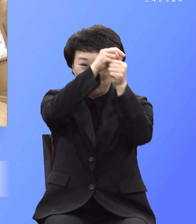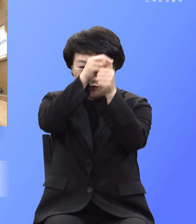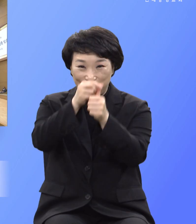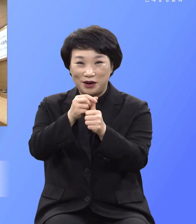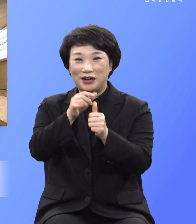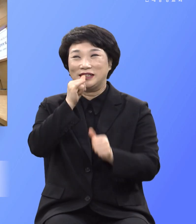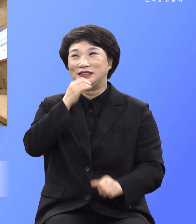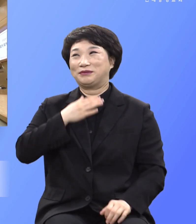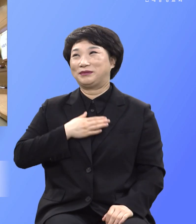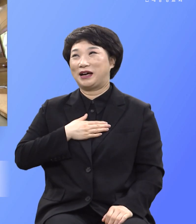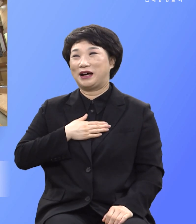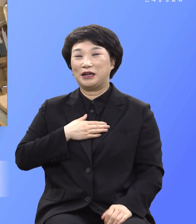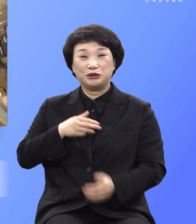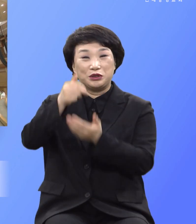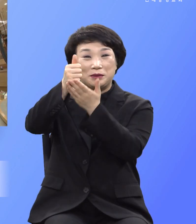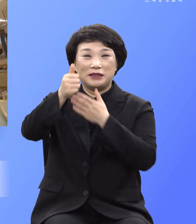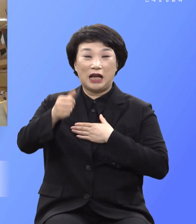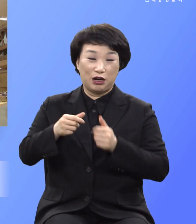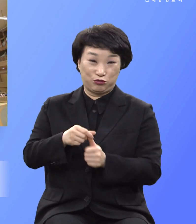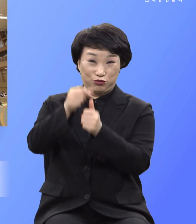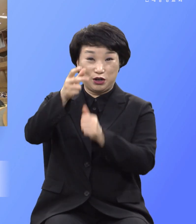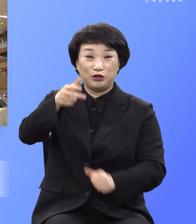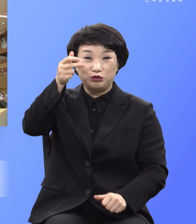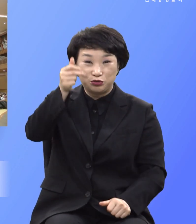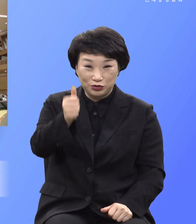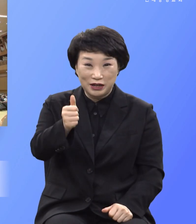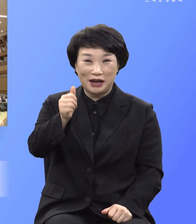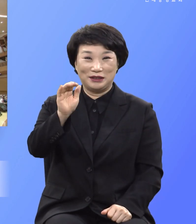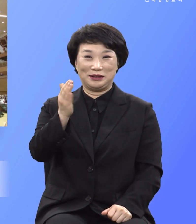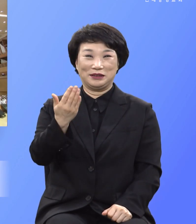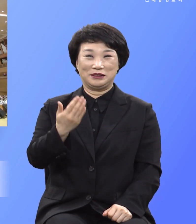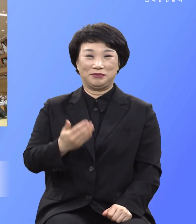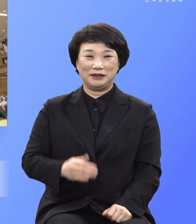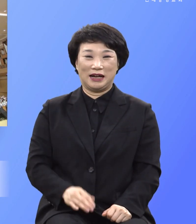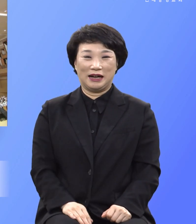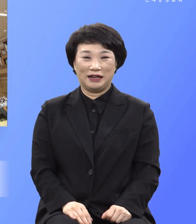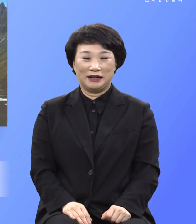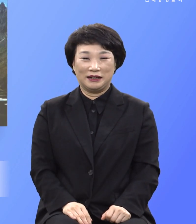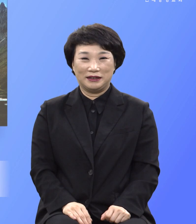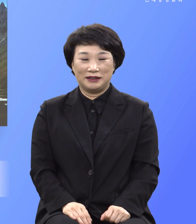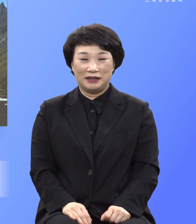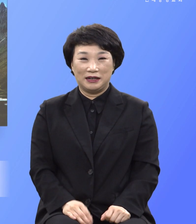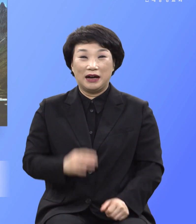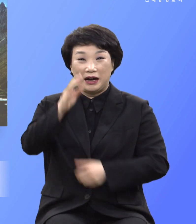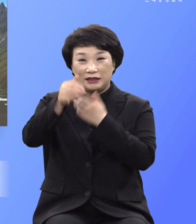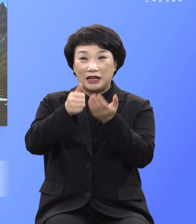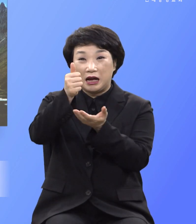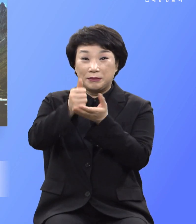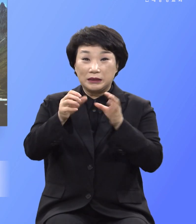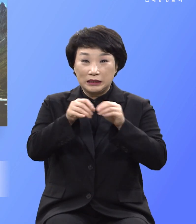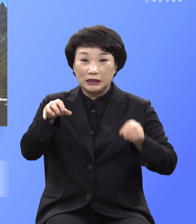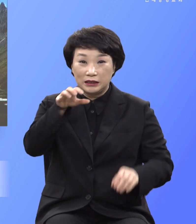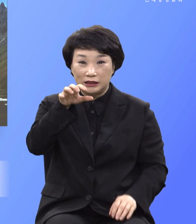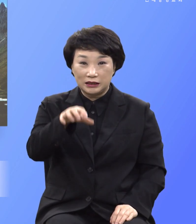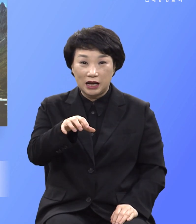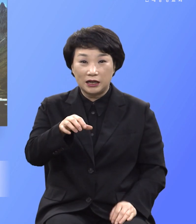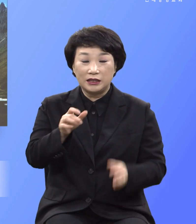주님은 나의 구원주가 되셨습니다 하나님은 이 땅에 예수와 믿는